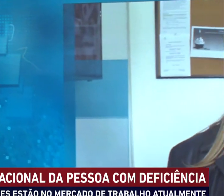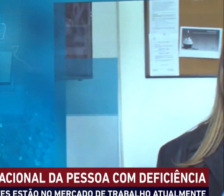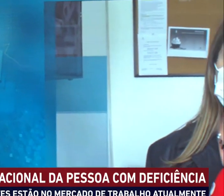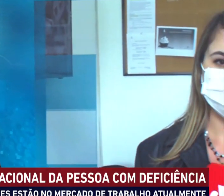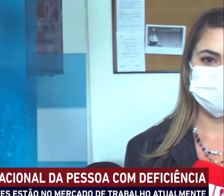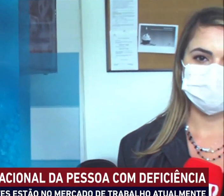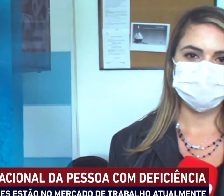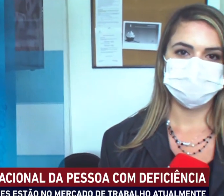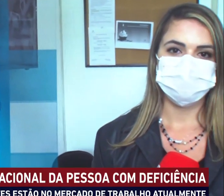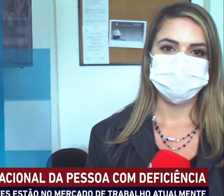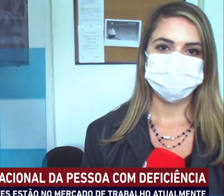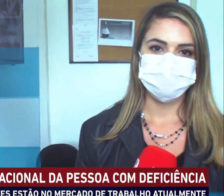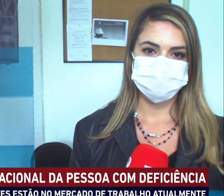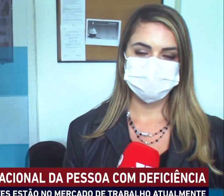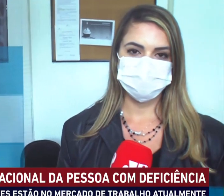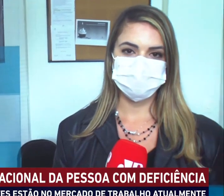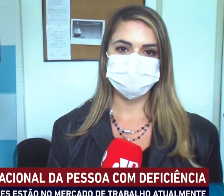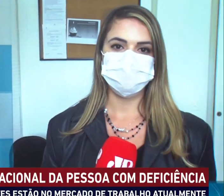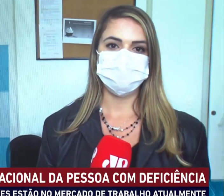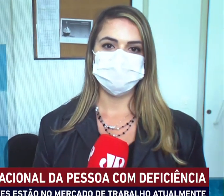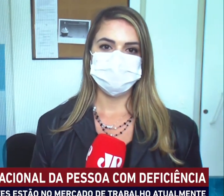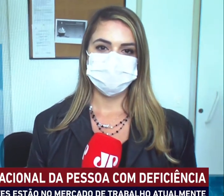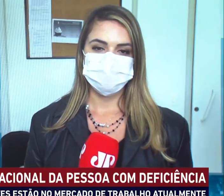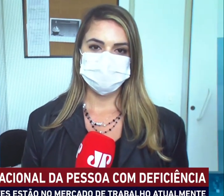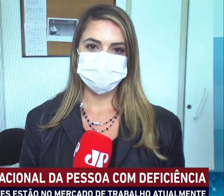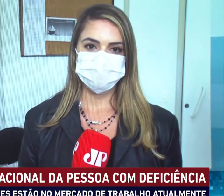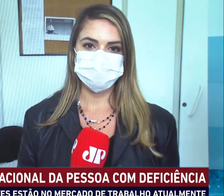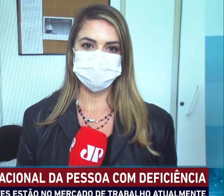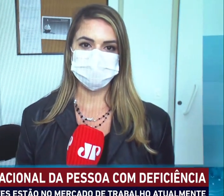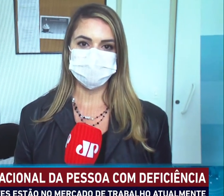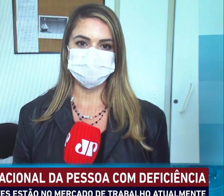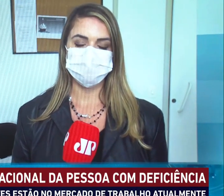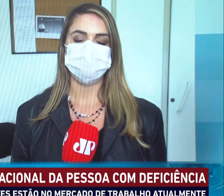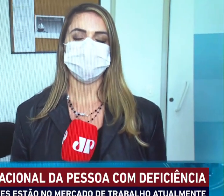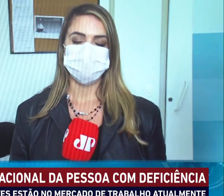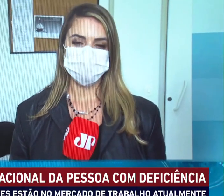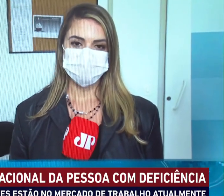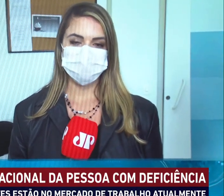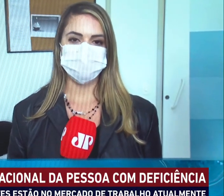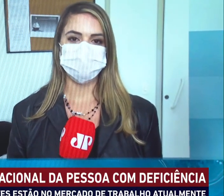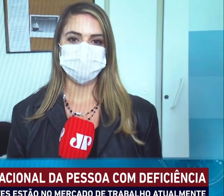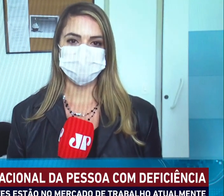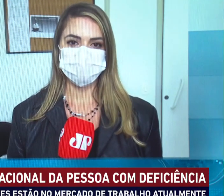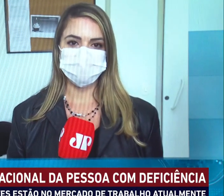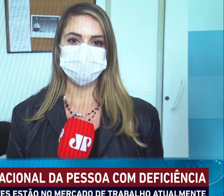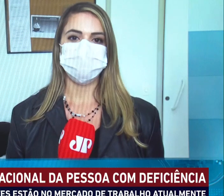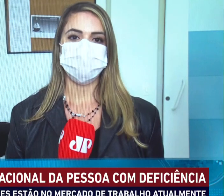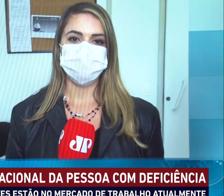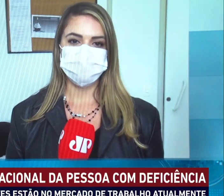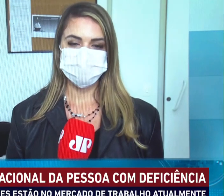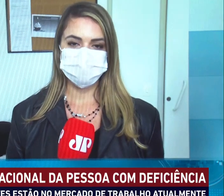data? É preciso que o Brasil se preocupe, que cada vez mais implemente a inclusão, não, Beatriz?